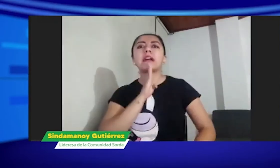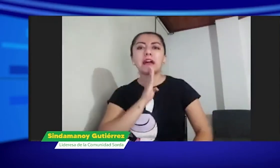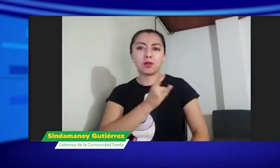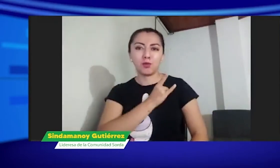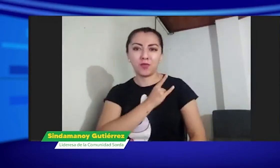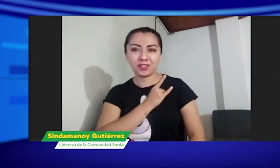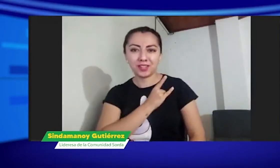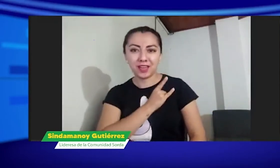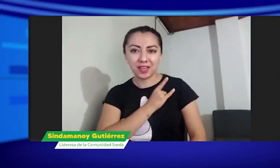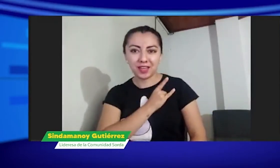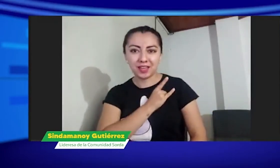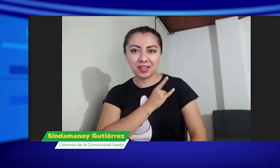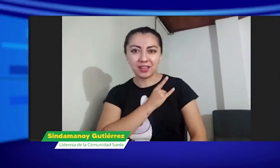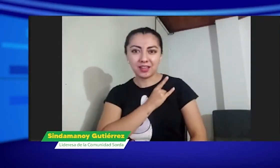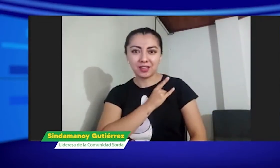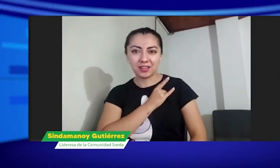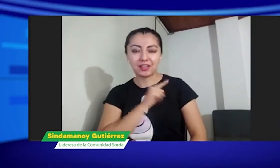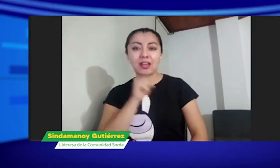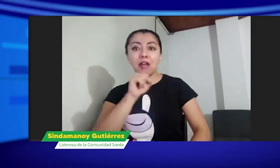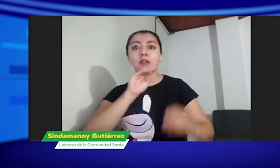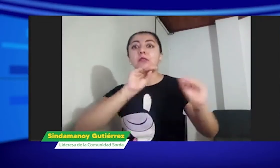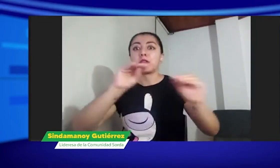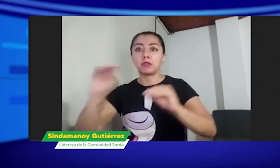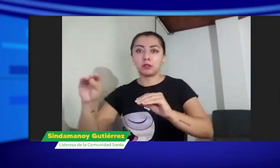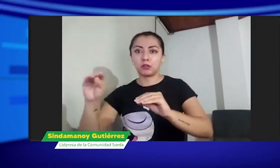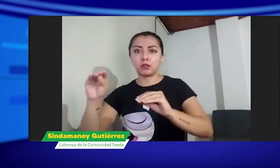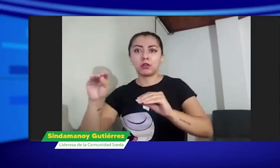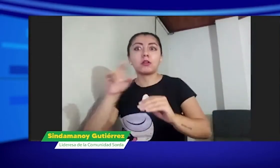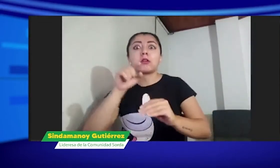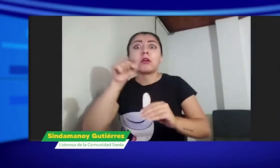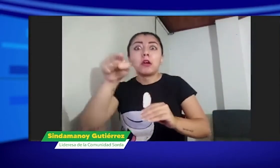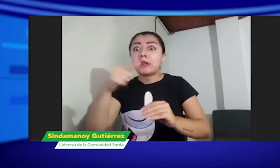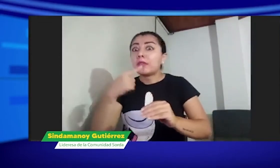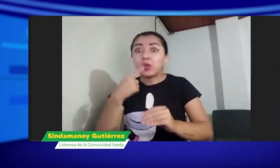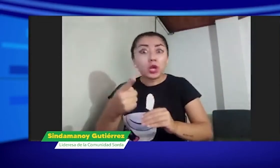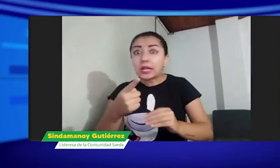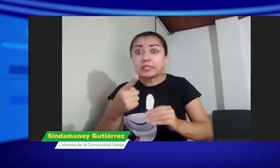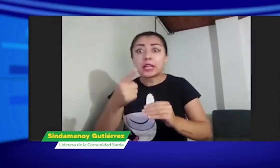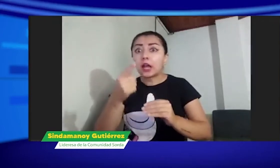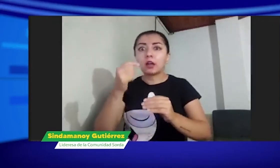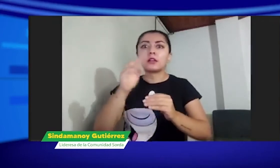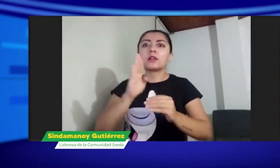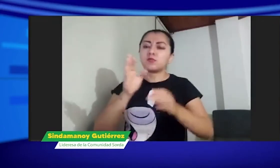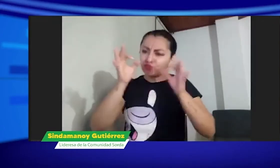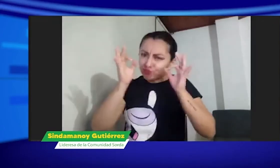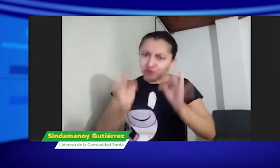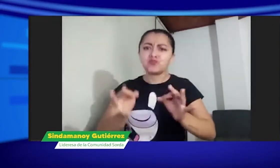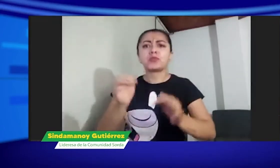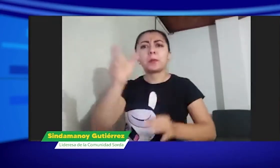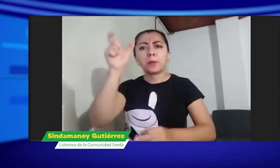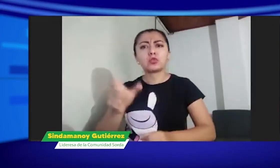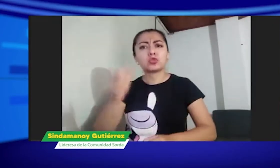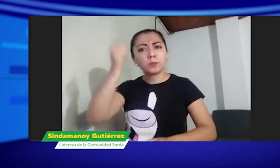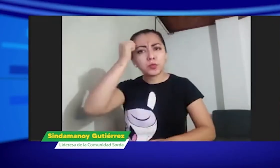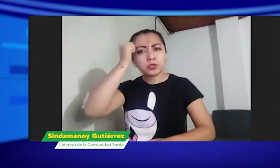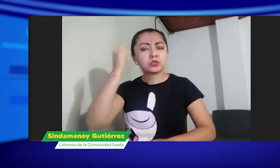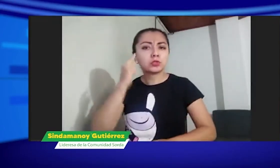lengua de señas ¿por qué? porque está cambiando a que las universidades ofrezcan estos cursos de lengua de